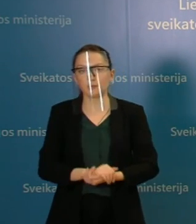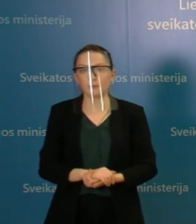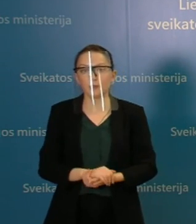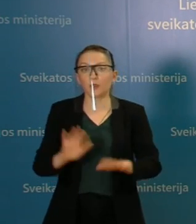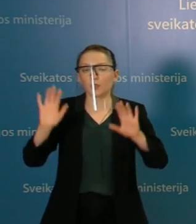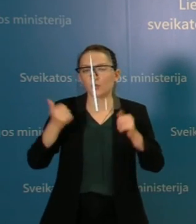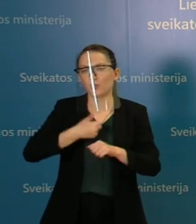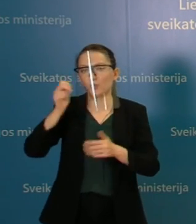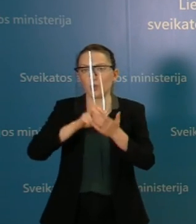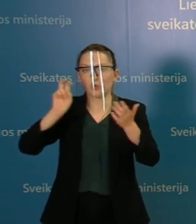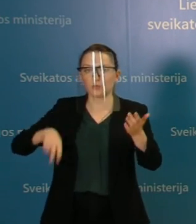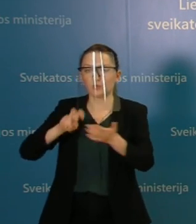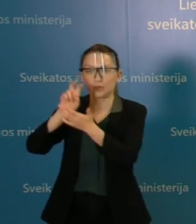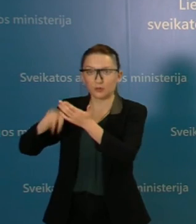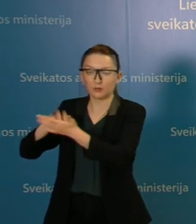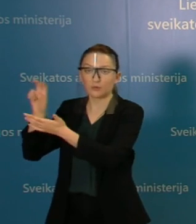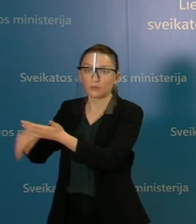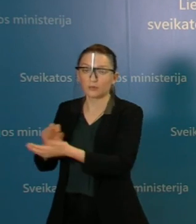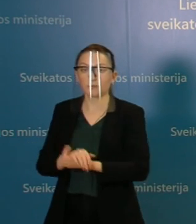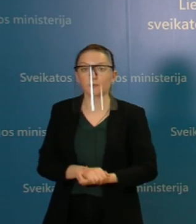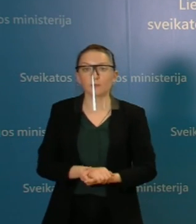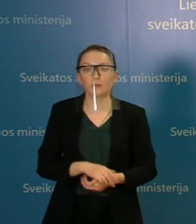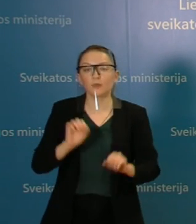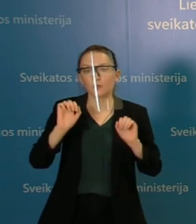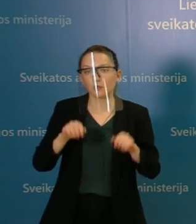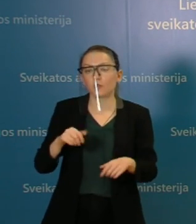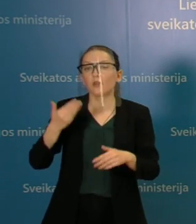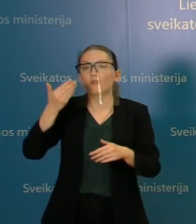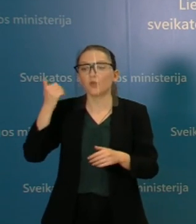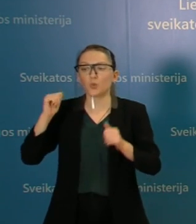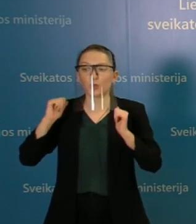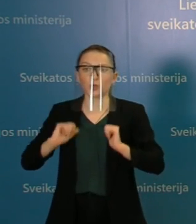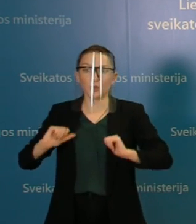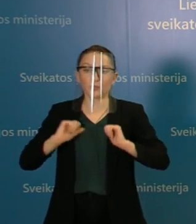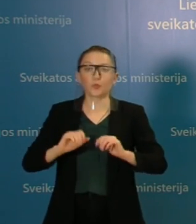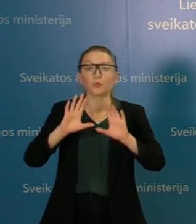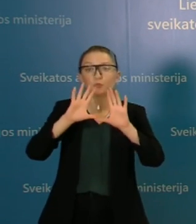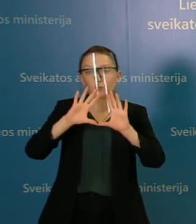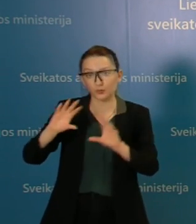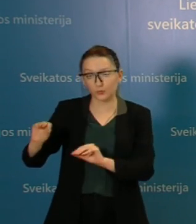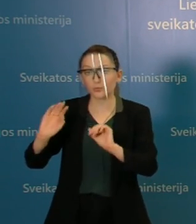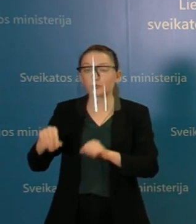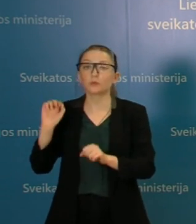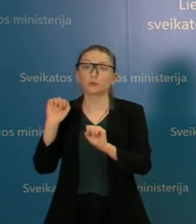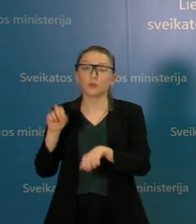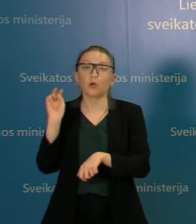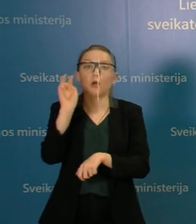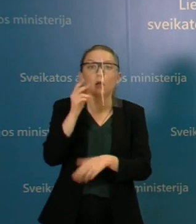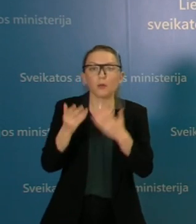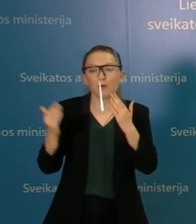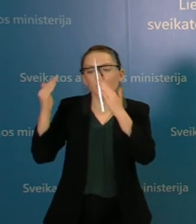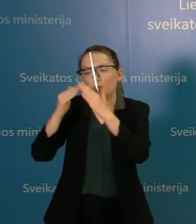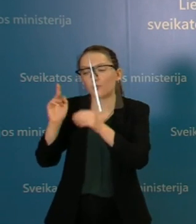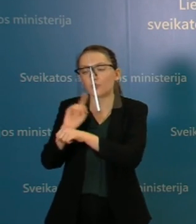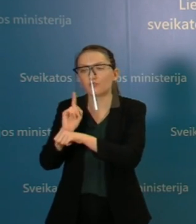galima apskritai atsisakyti to vykimo, nes tikrai bus galima plankyti ramesnių laikų arba tiesiog būnant namie, uždegti žvakę ir